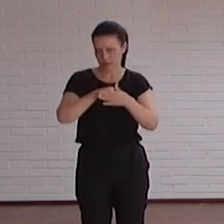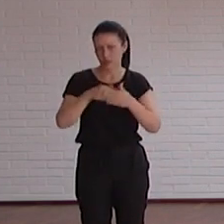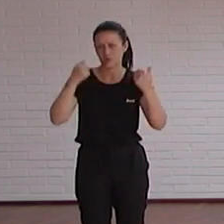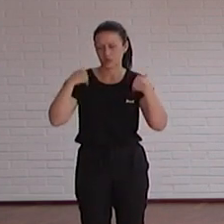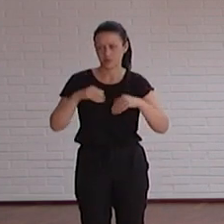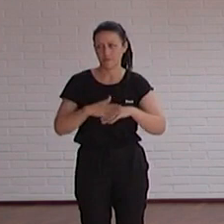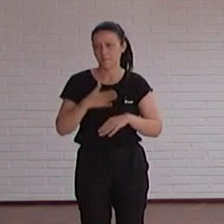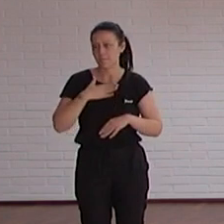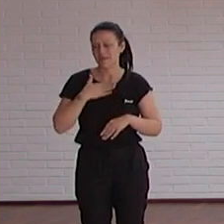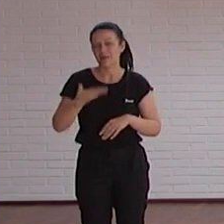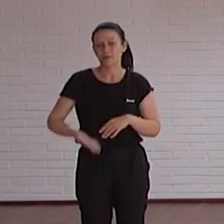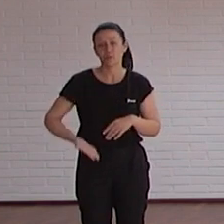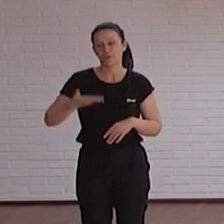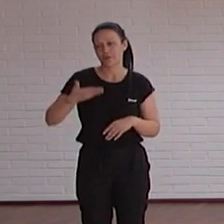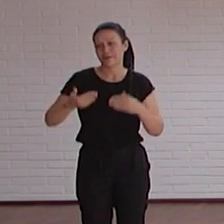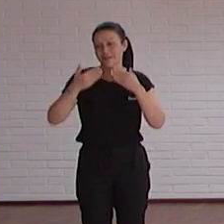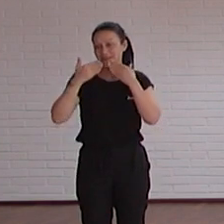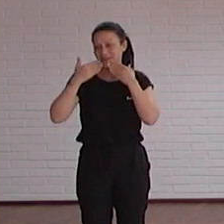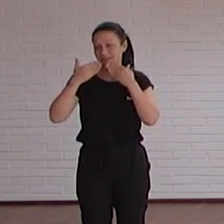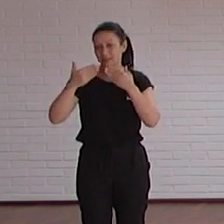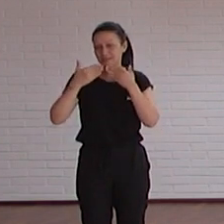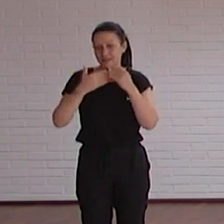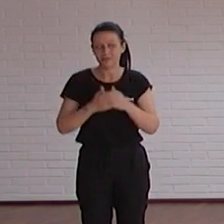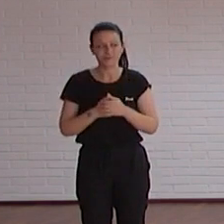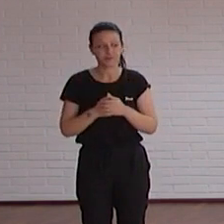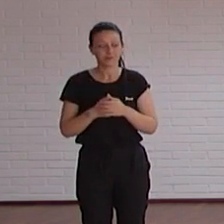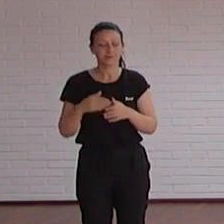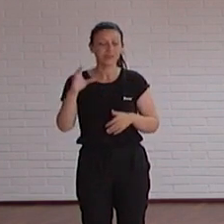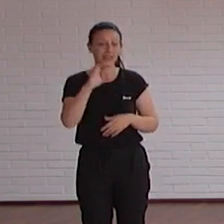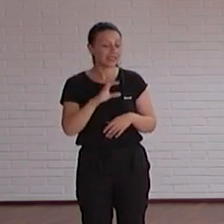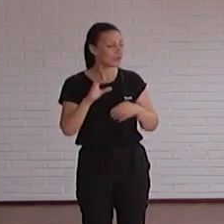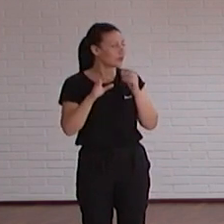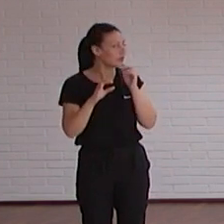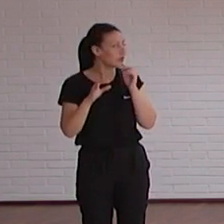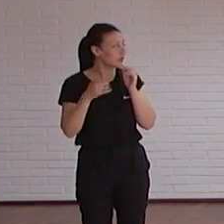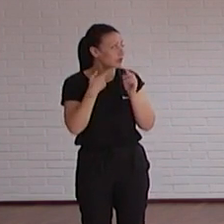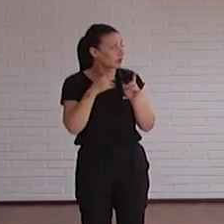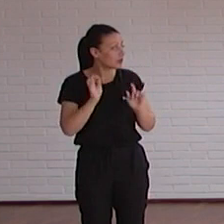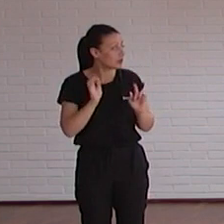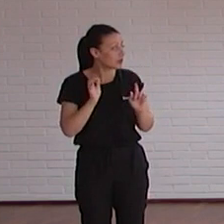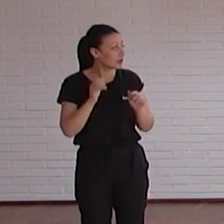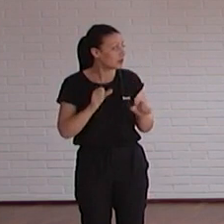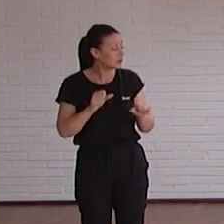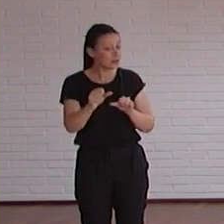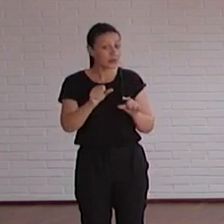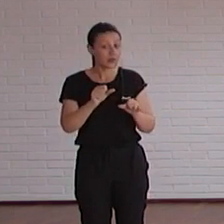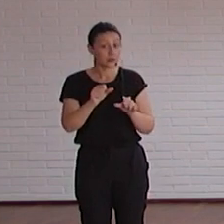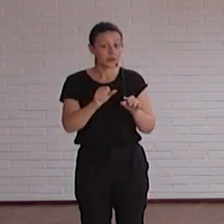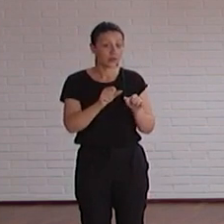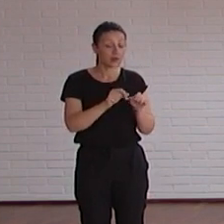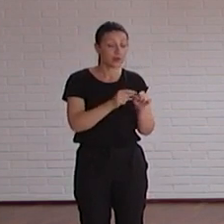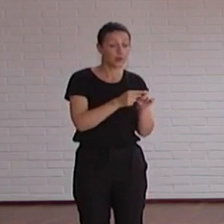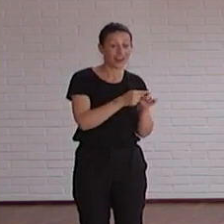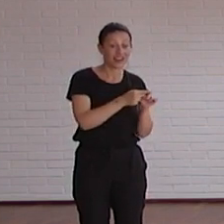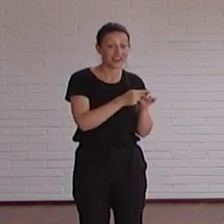una cosa para mí muy importante y que os agradezco es que el componente que habéis hecho de Catúa no lo han dicho aquí pero va a ser dentro de poco una extensión dentro del